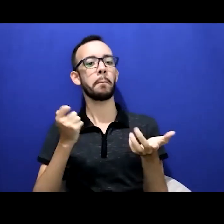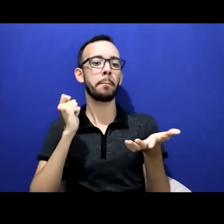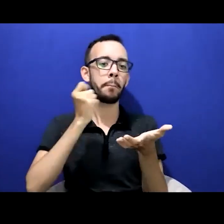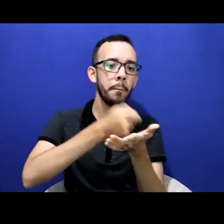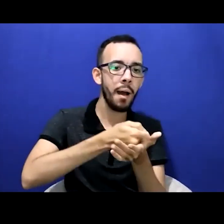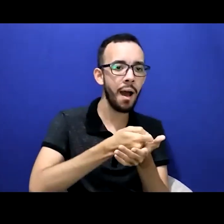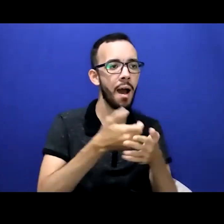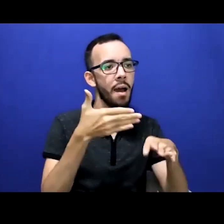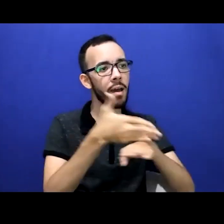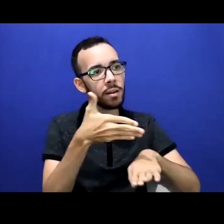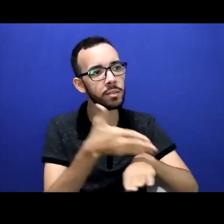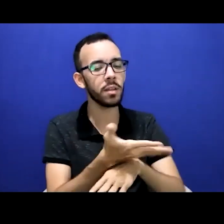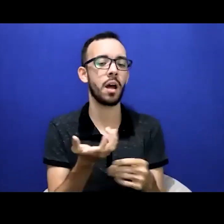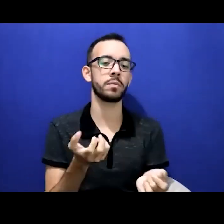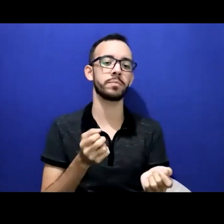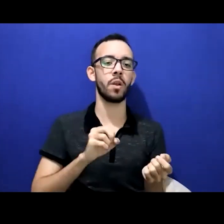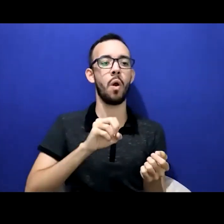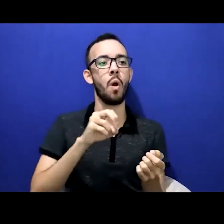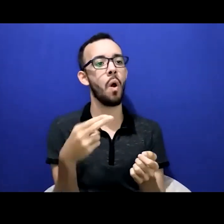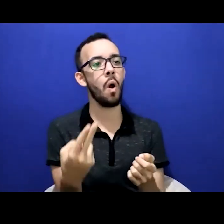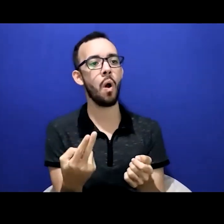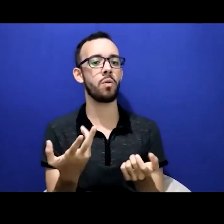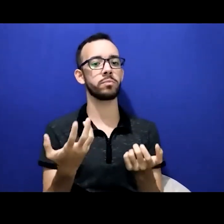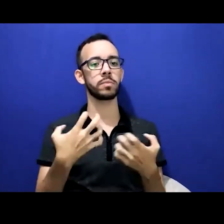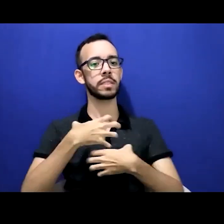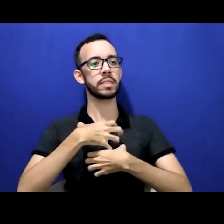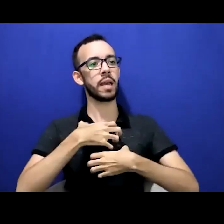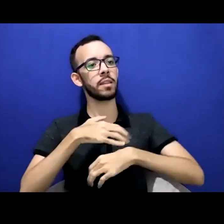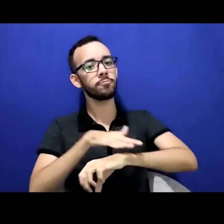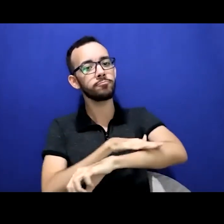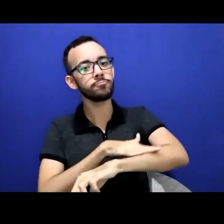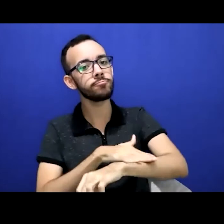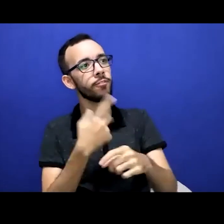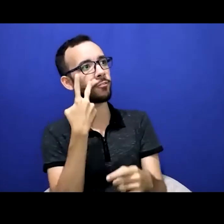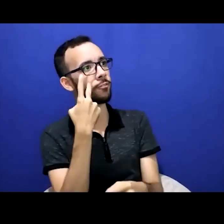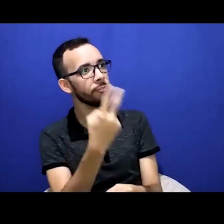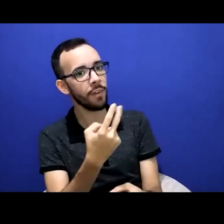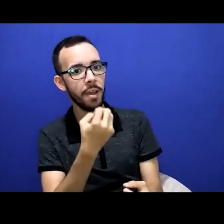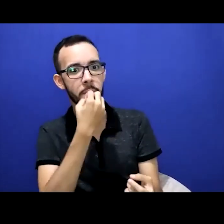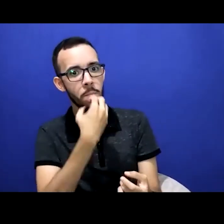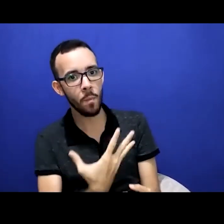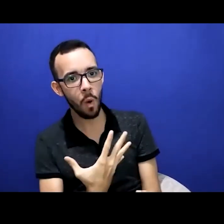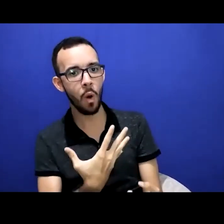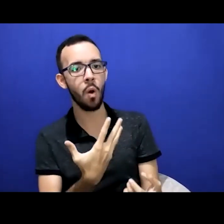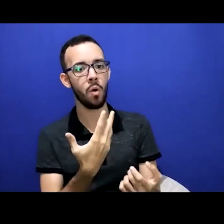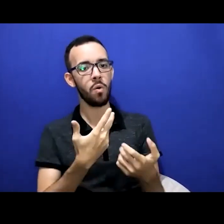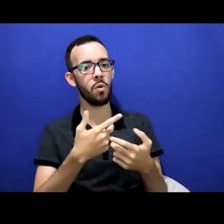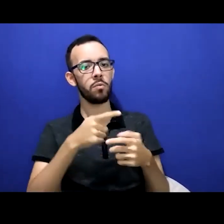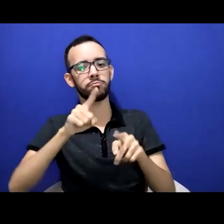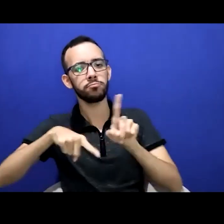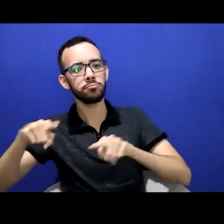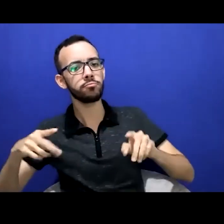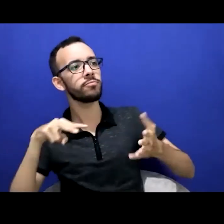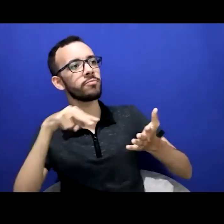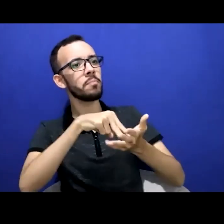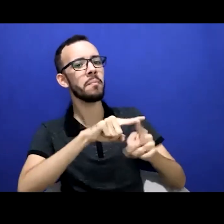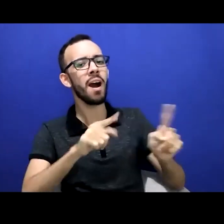o momento de entrar no evento